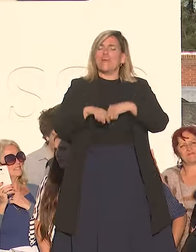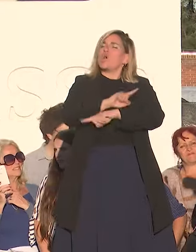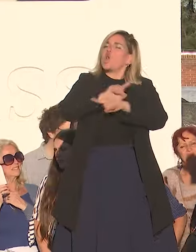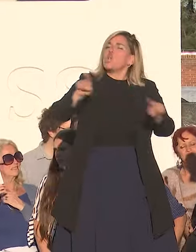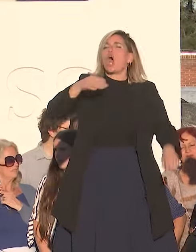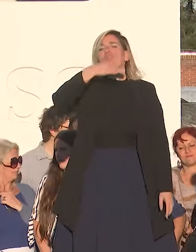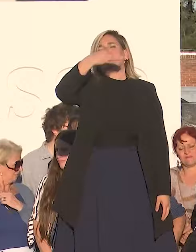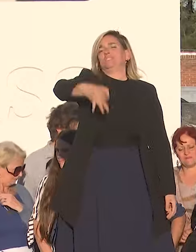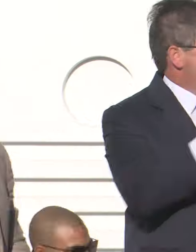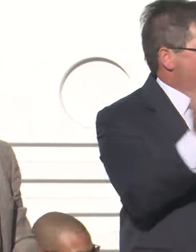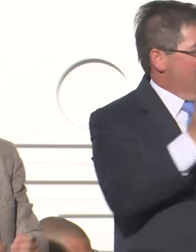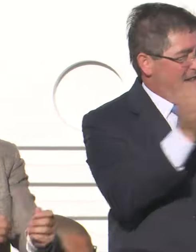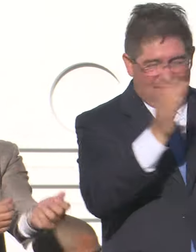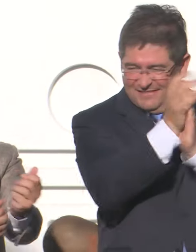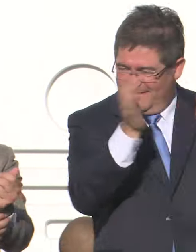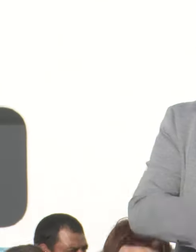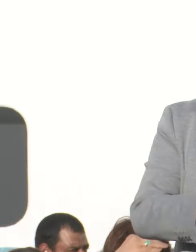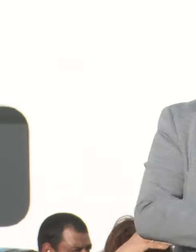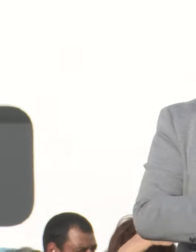y porque